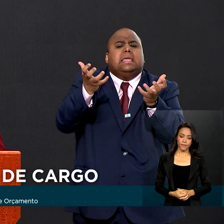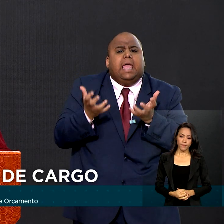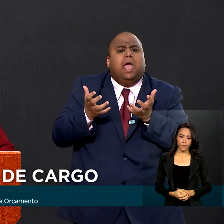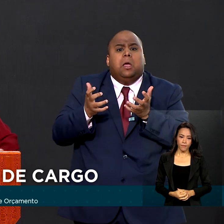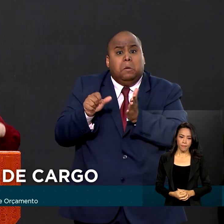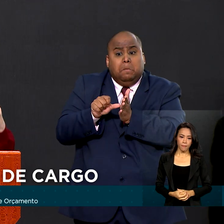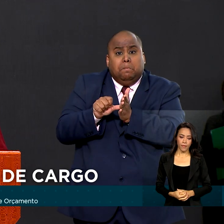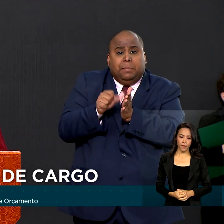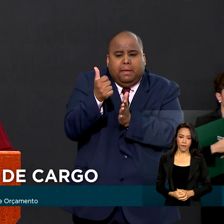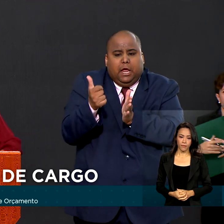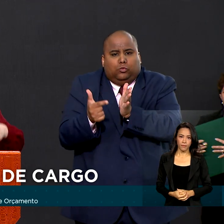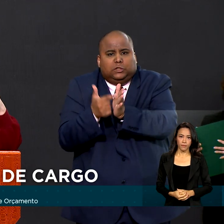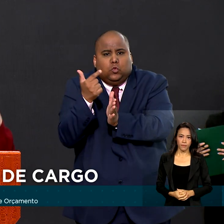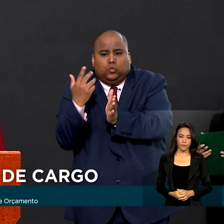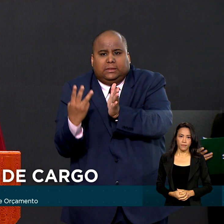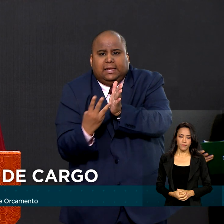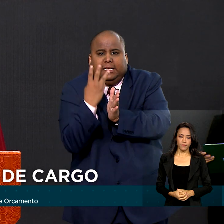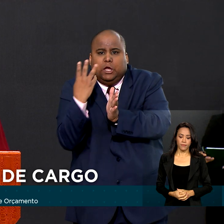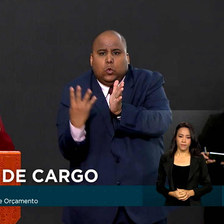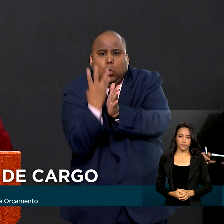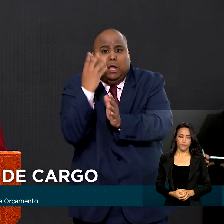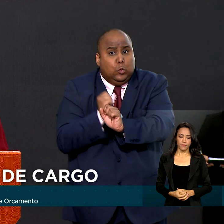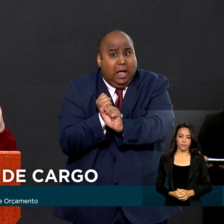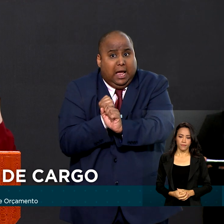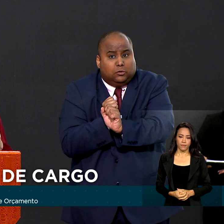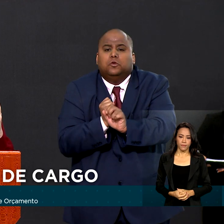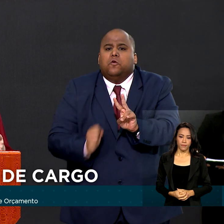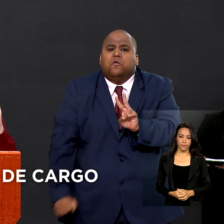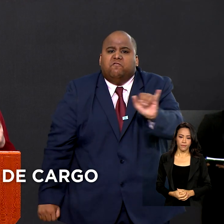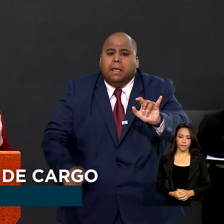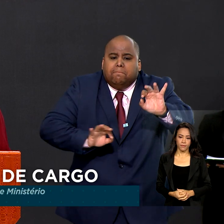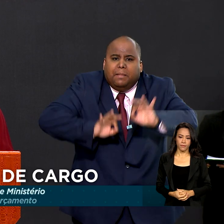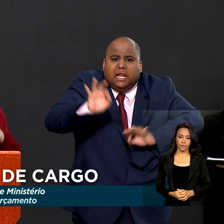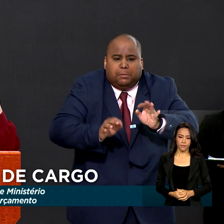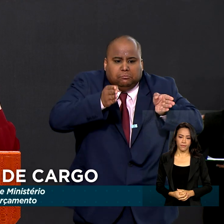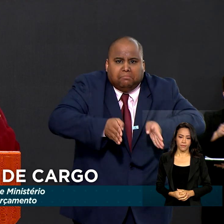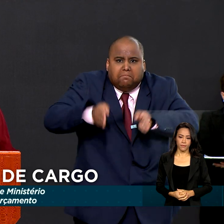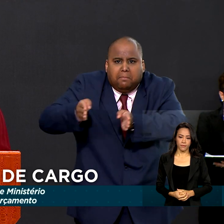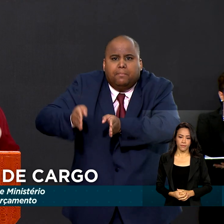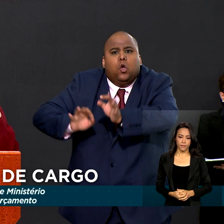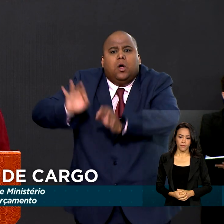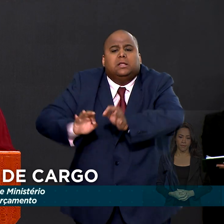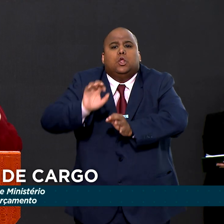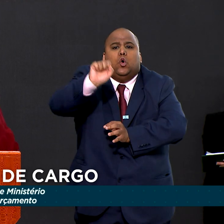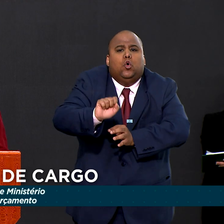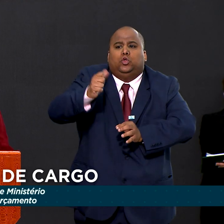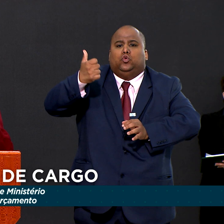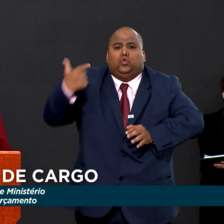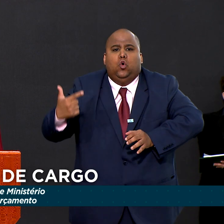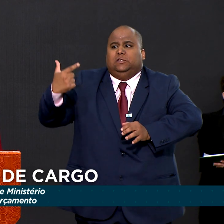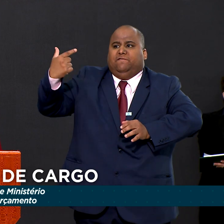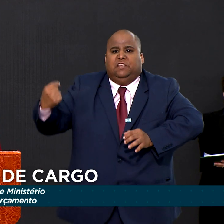no primeiro ano, no segundo ano, nos quatro anos e deixaremos um planejamento organizado para os próximos oito, doze,